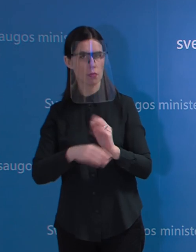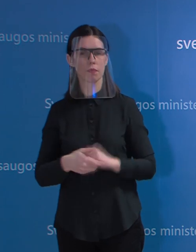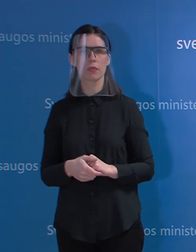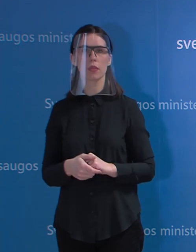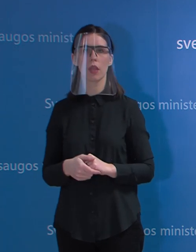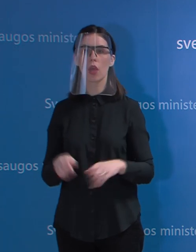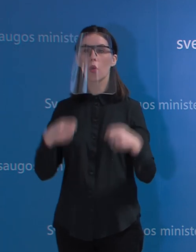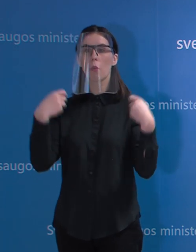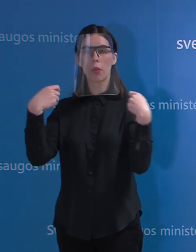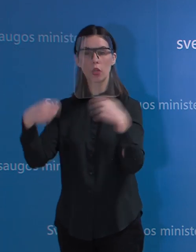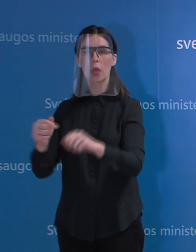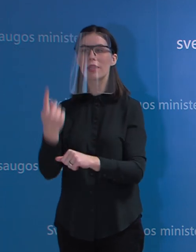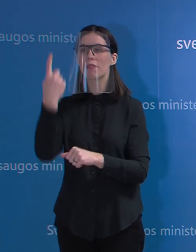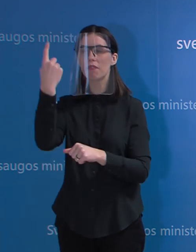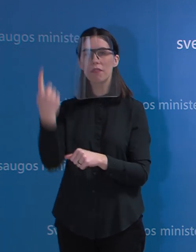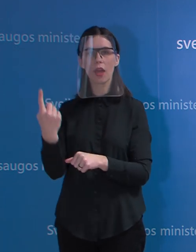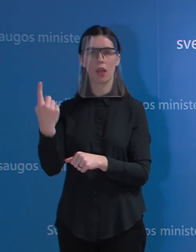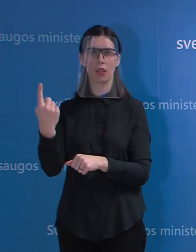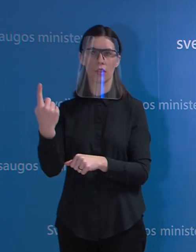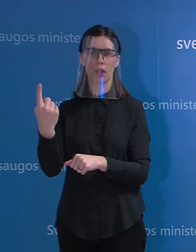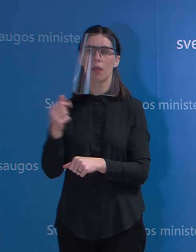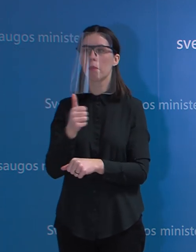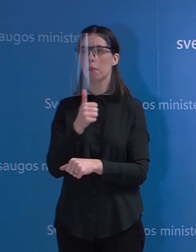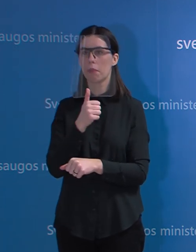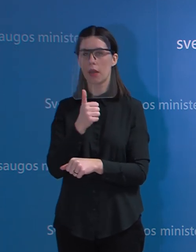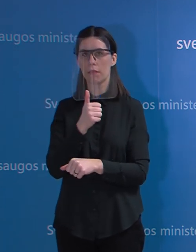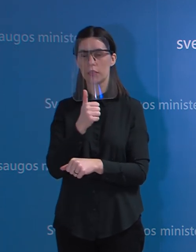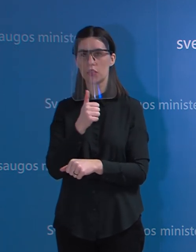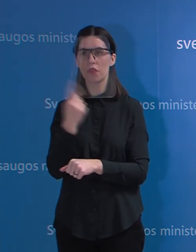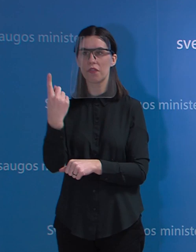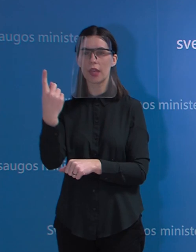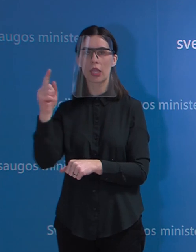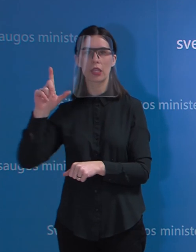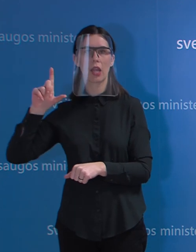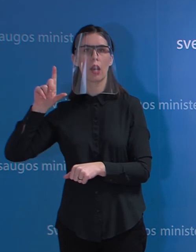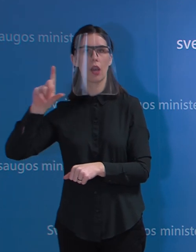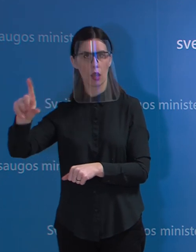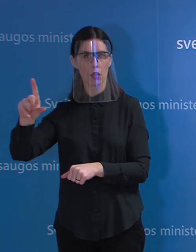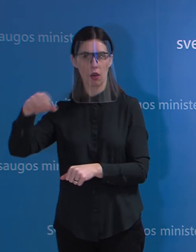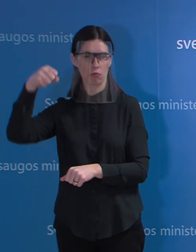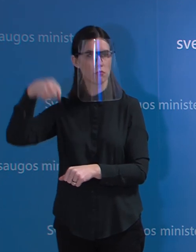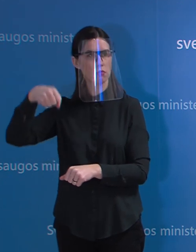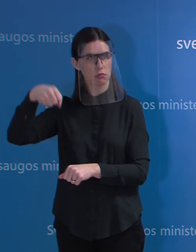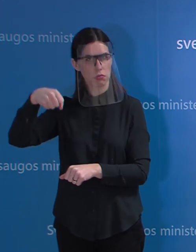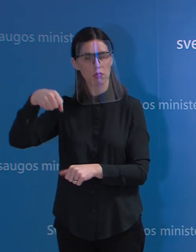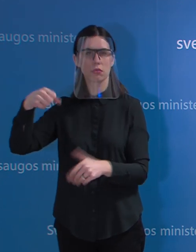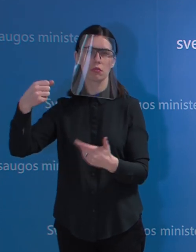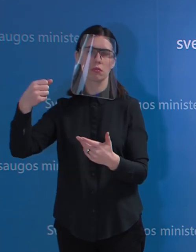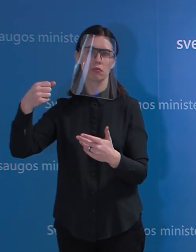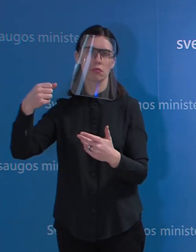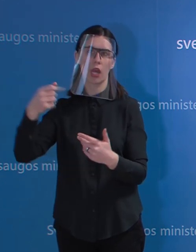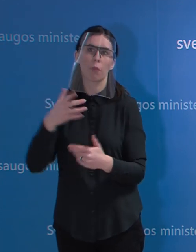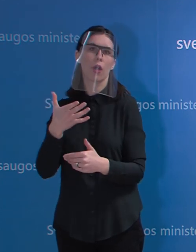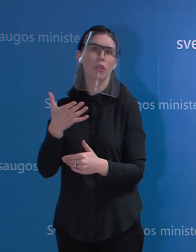taros vienetą, jeigu tai yra litro talpos arba didesnis